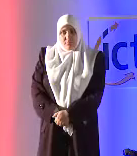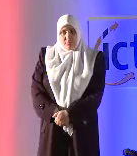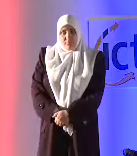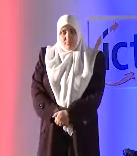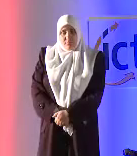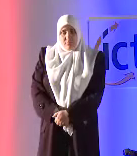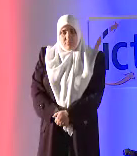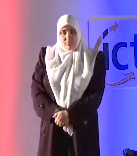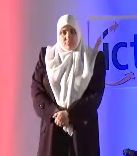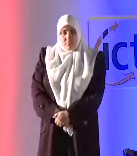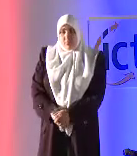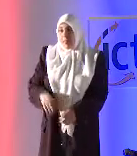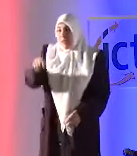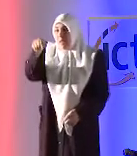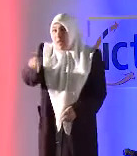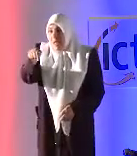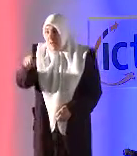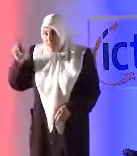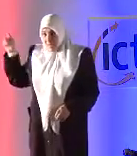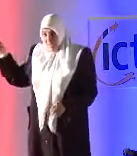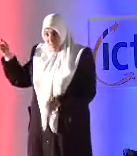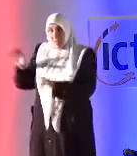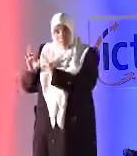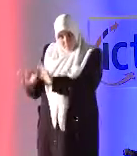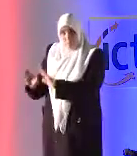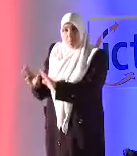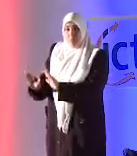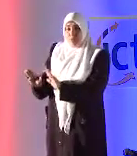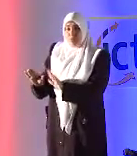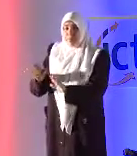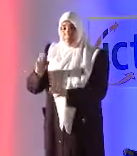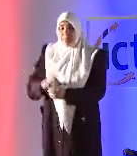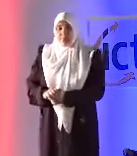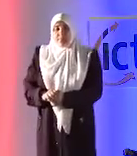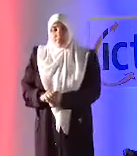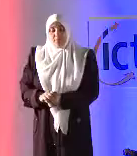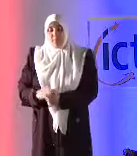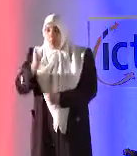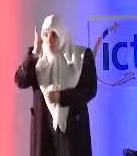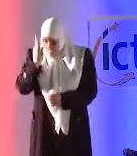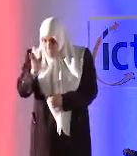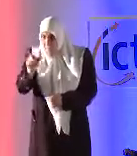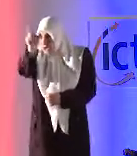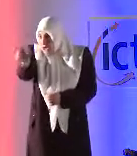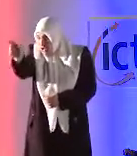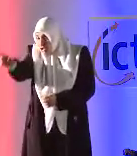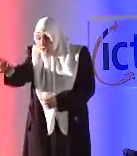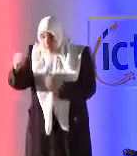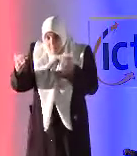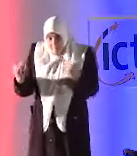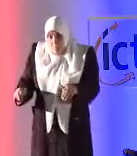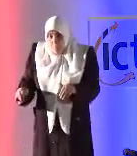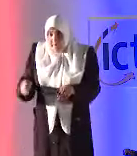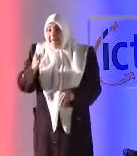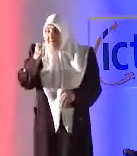الخدمة أيضا متوفرة عن طريق مبادرتهم وبإمكان أي شخص ذوي إعاقة